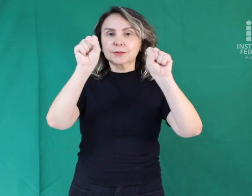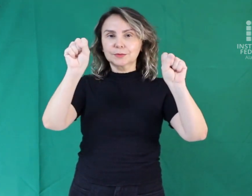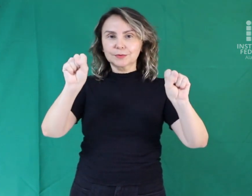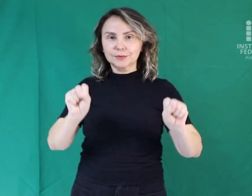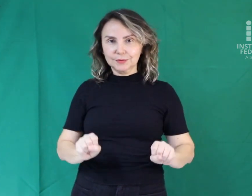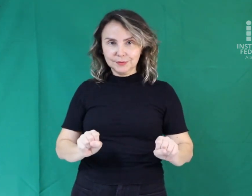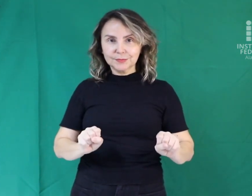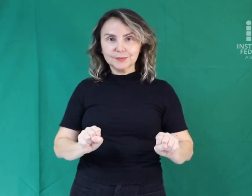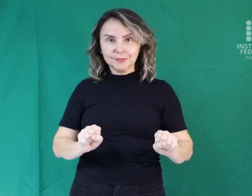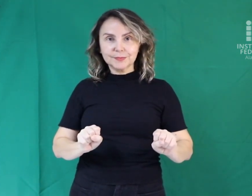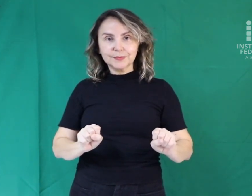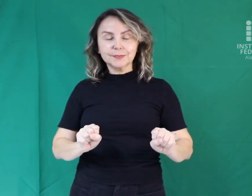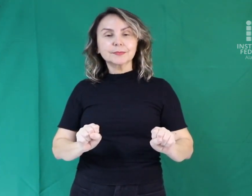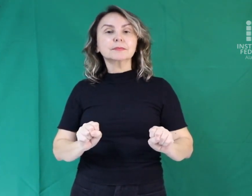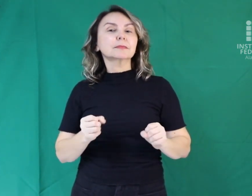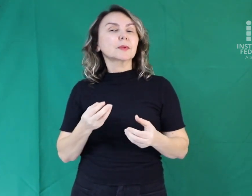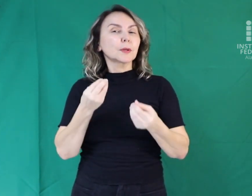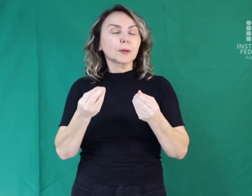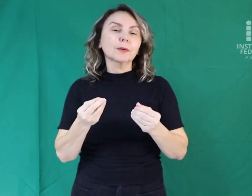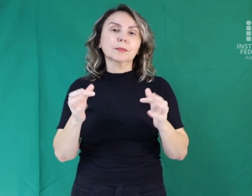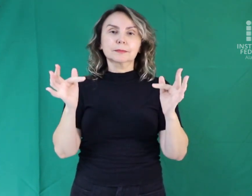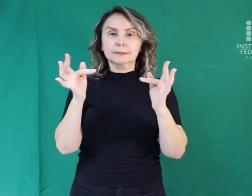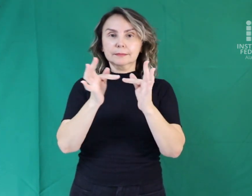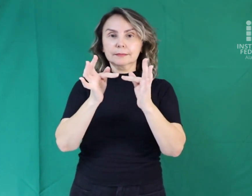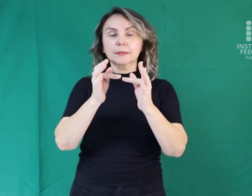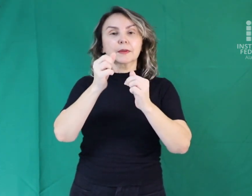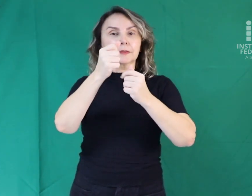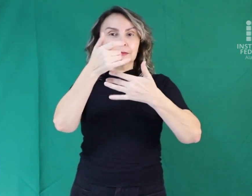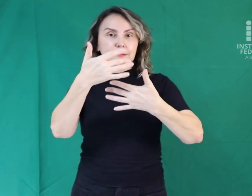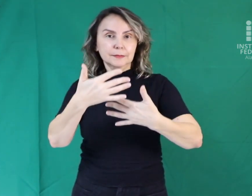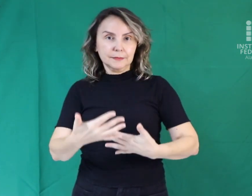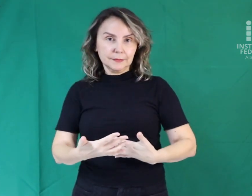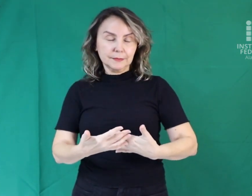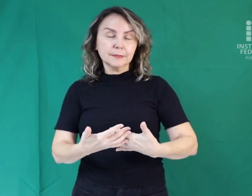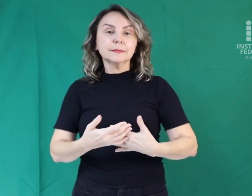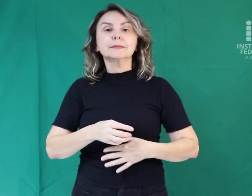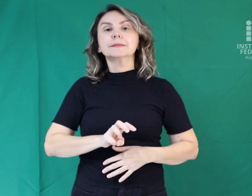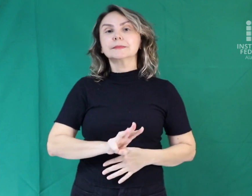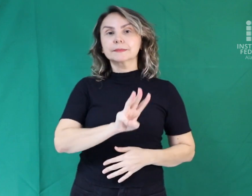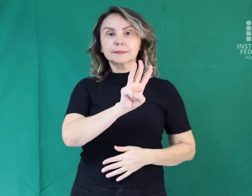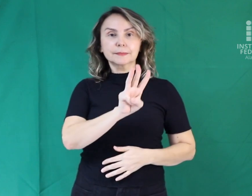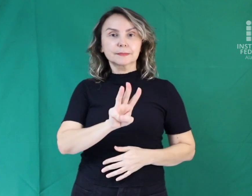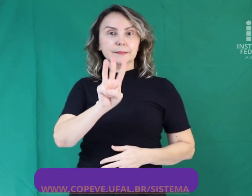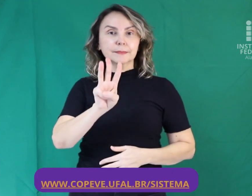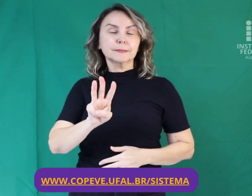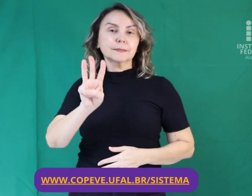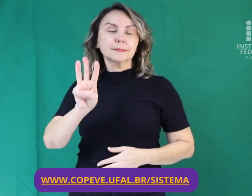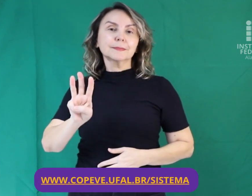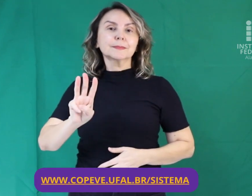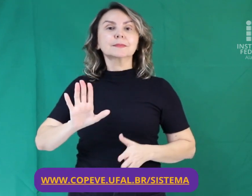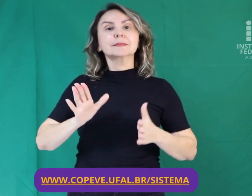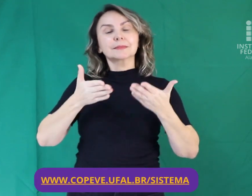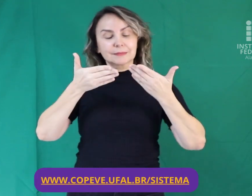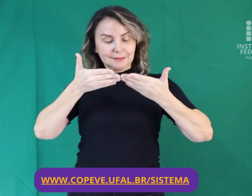preenchimento da inscrição, através do formulário no endereço eletrônico www